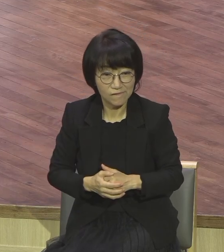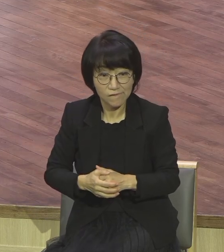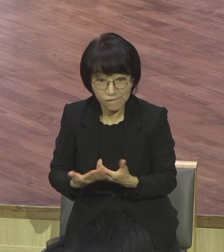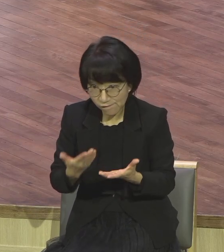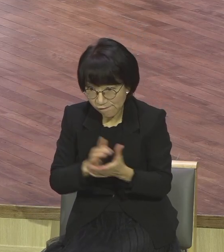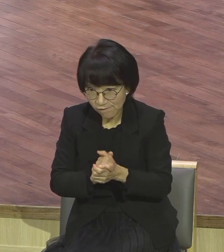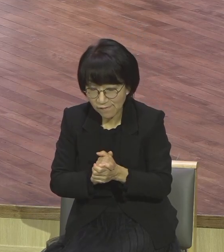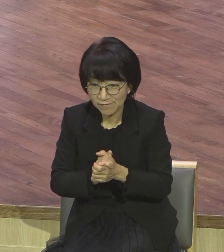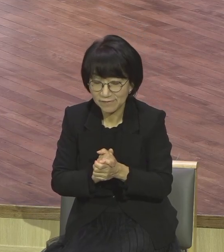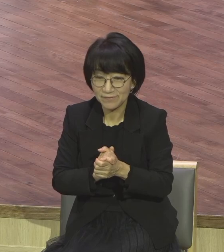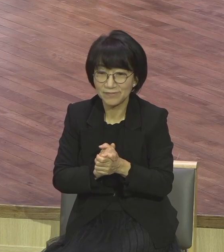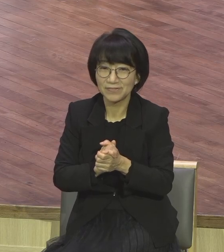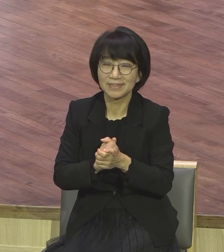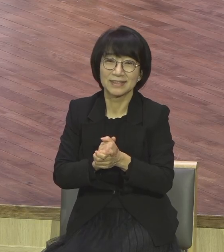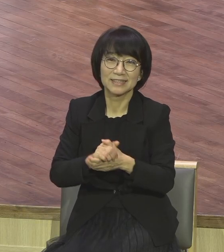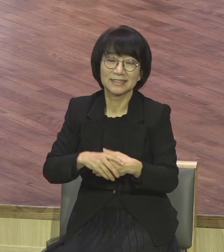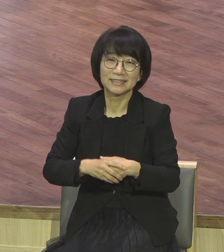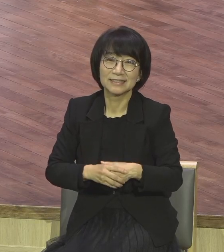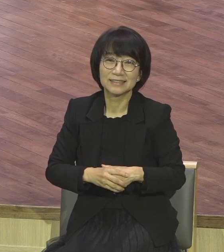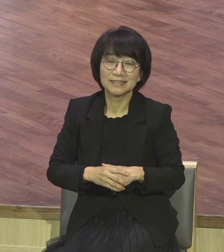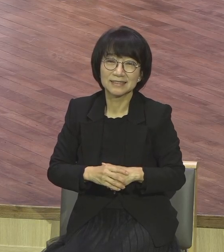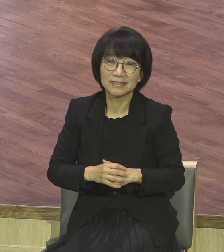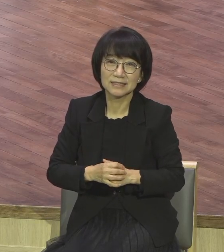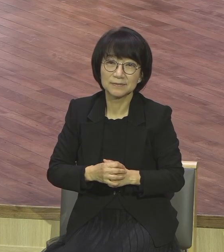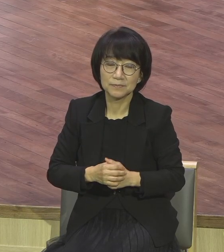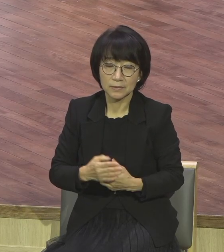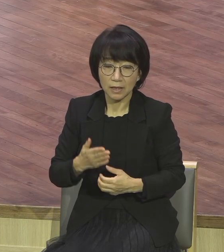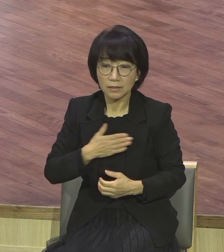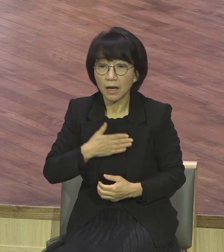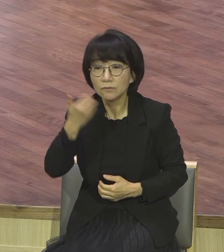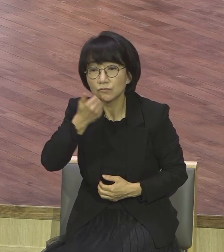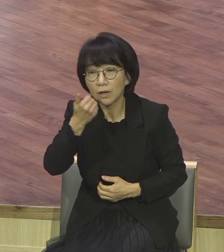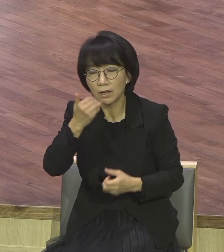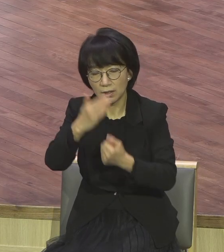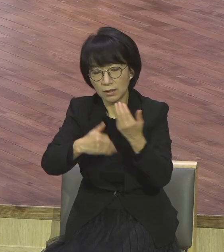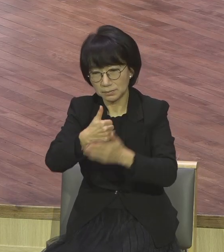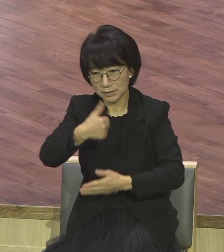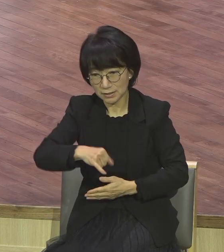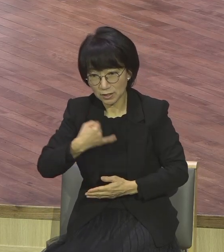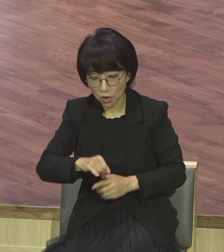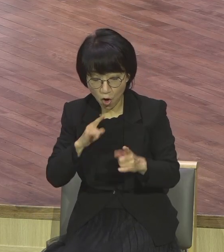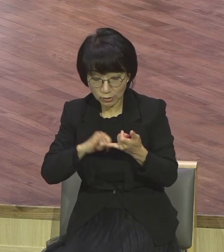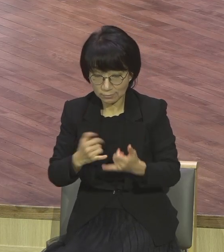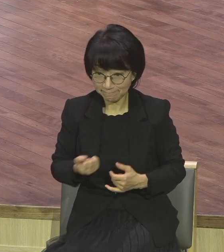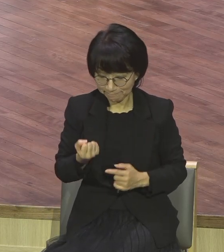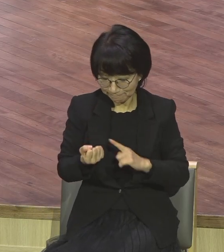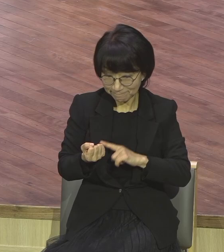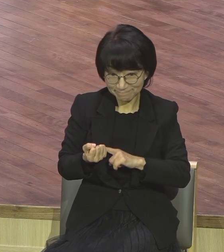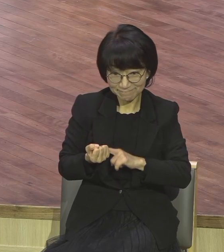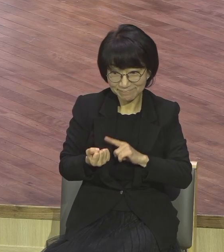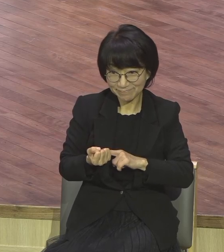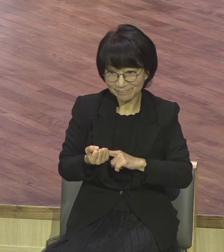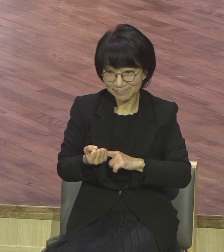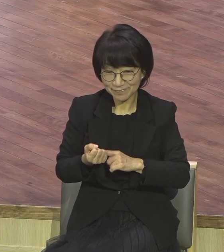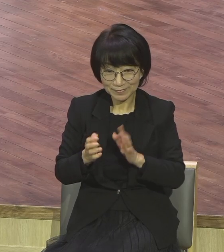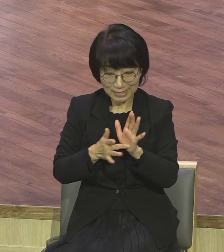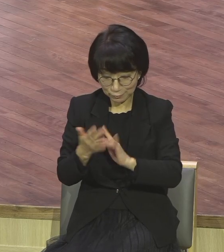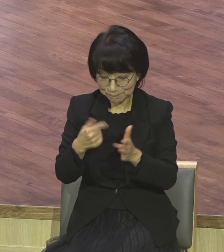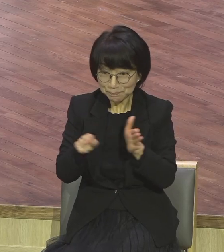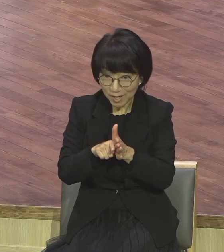나에 대해서 그것도 언약하셨잖아요 예수 그리스도를 믿잖아요 언약하신 여러분은 정말